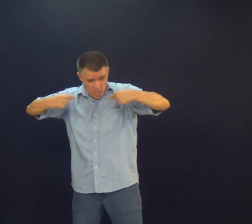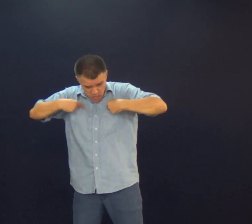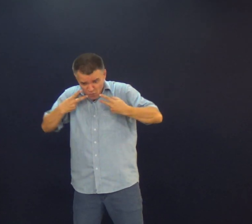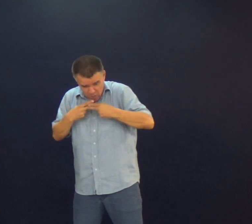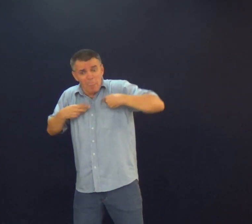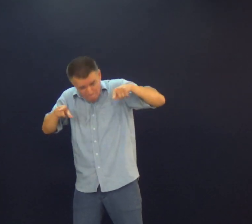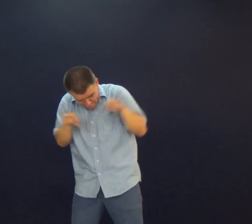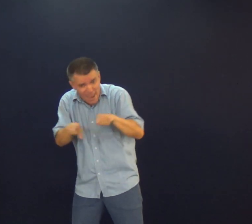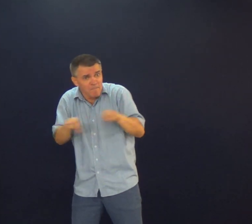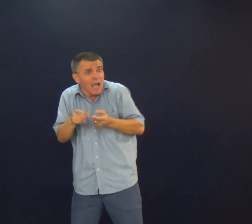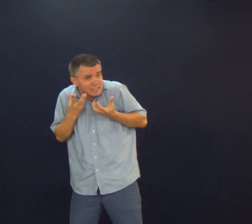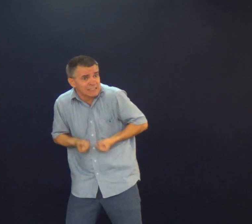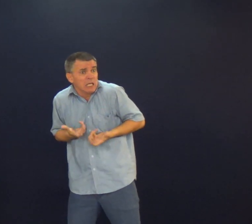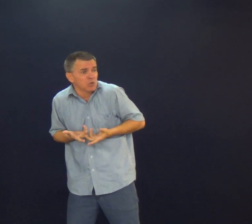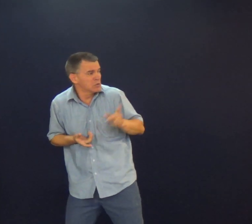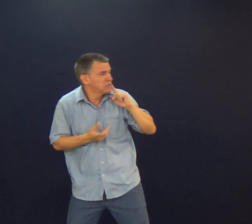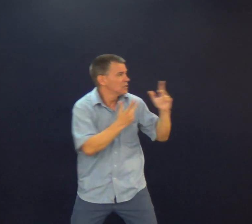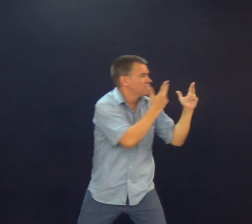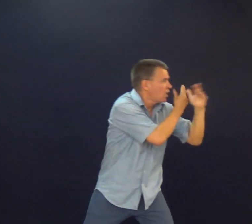isso É fofoca